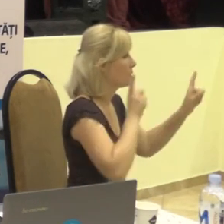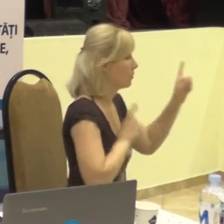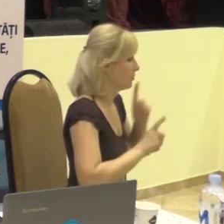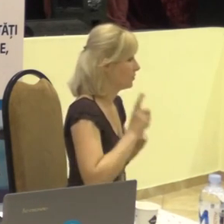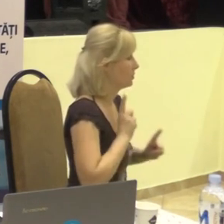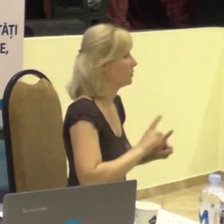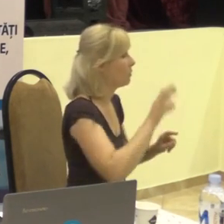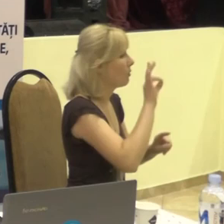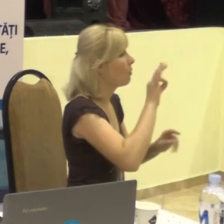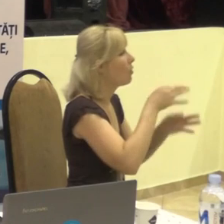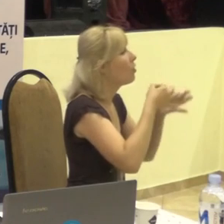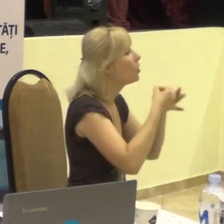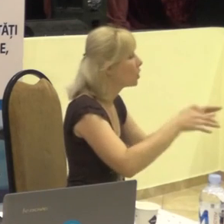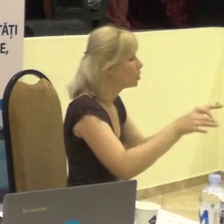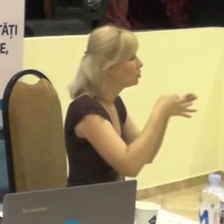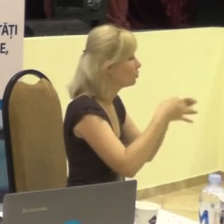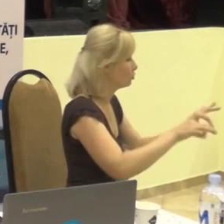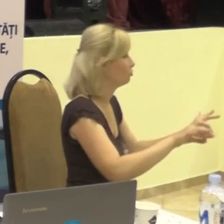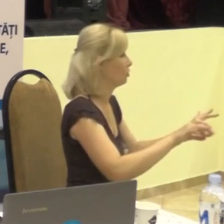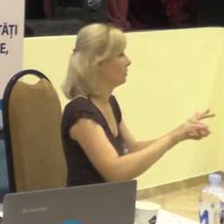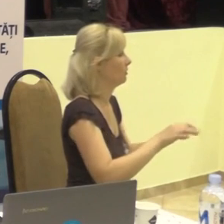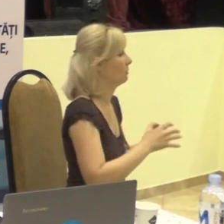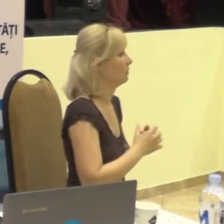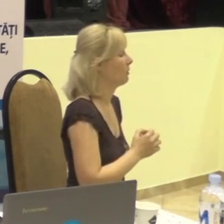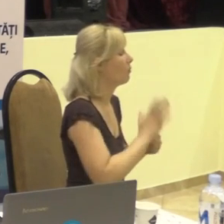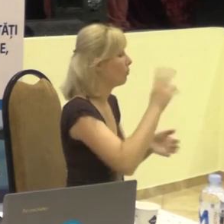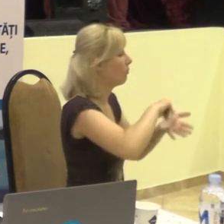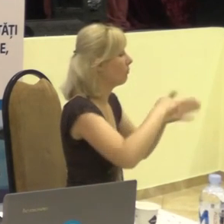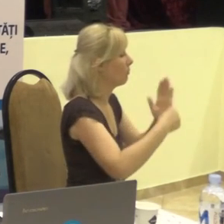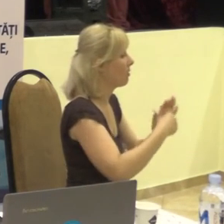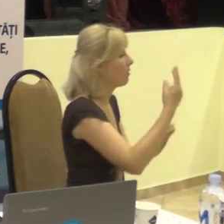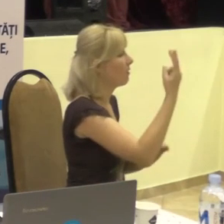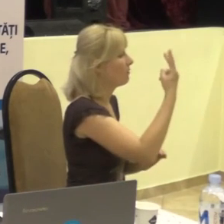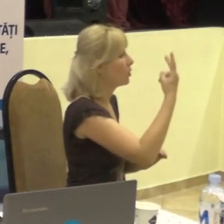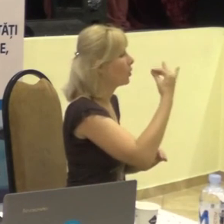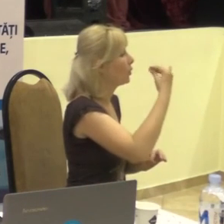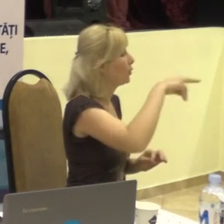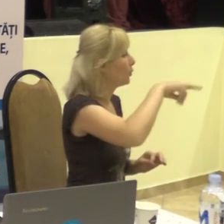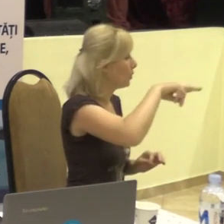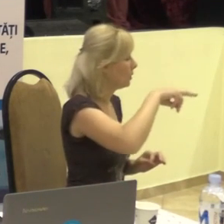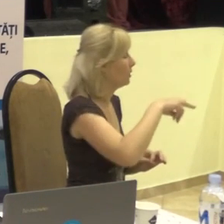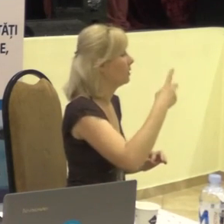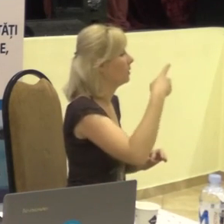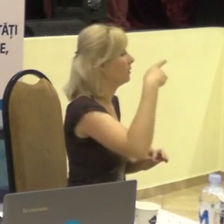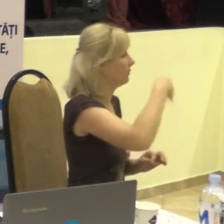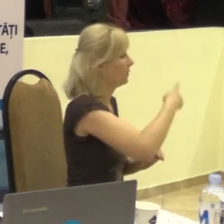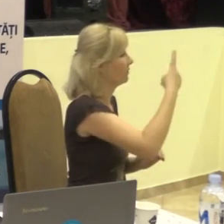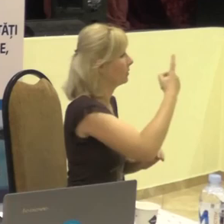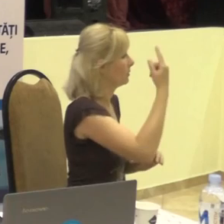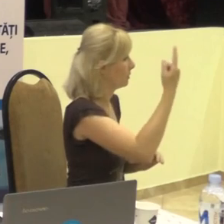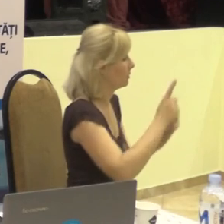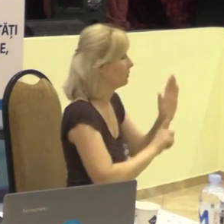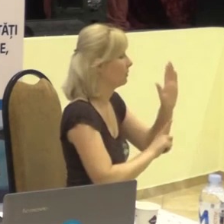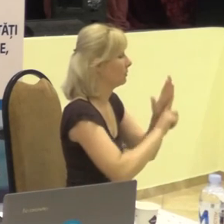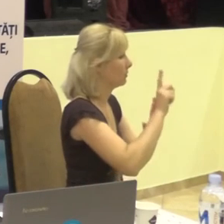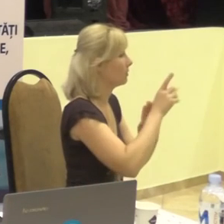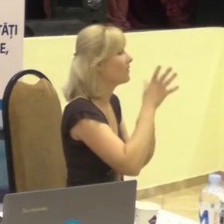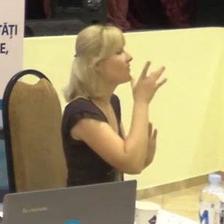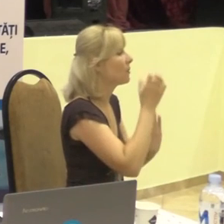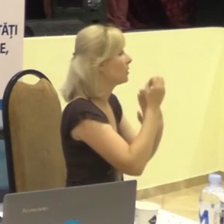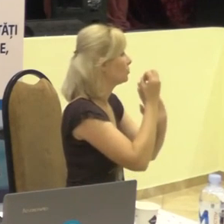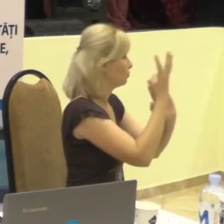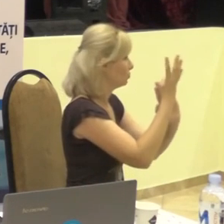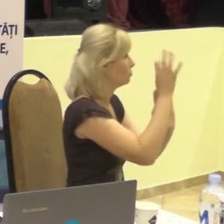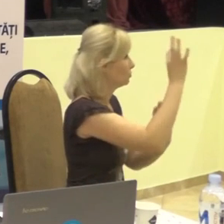accesibilității, este planificată pentru data de 2 iulie 2021, cu începere de la orele 14.